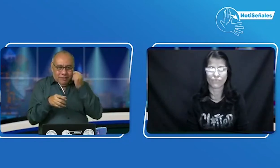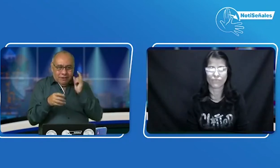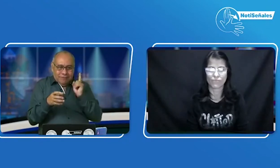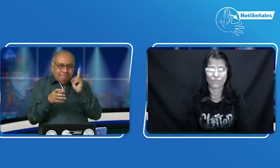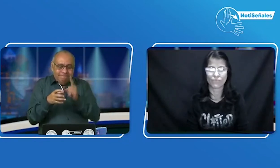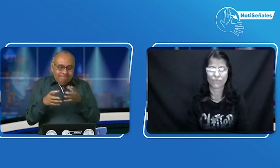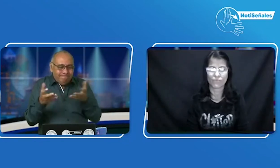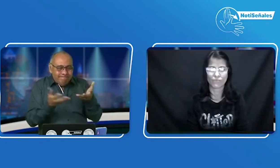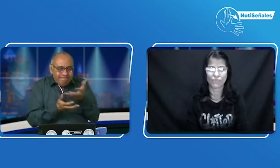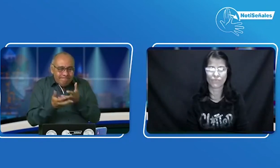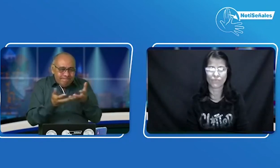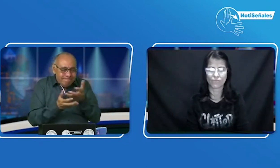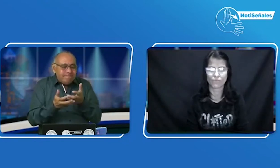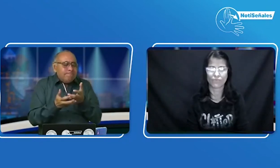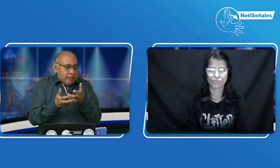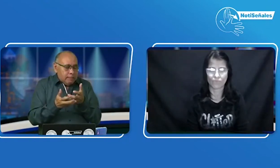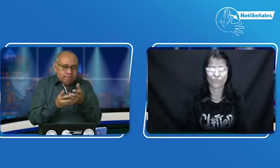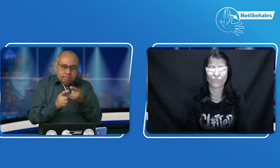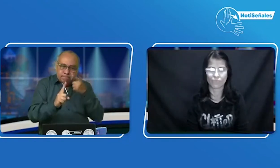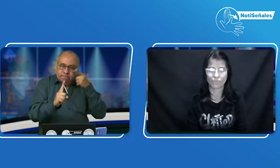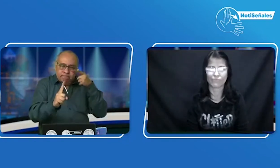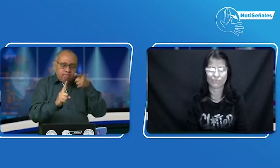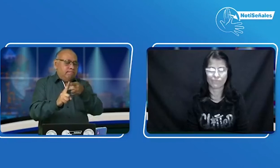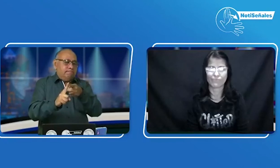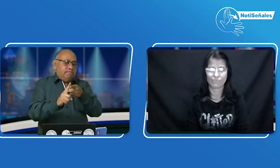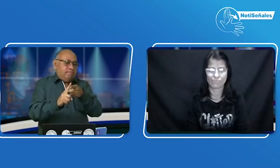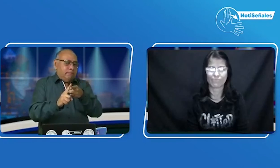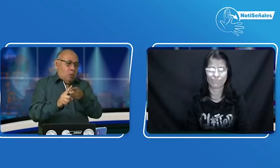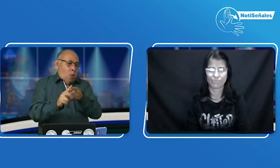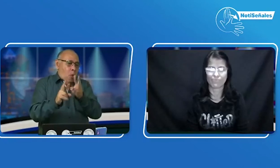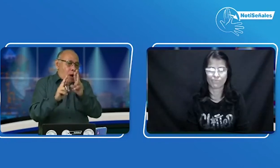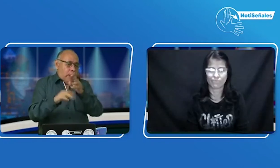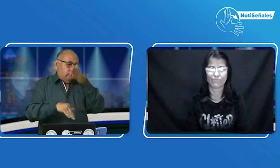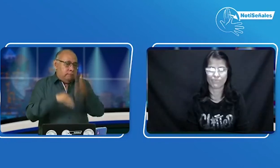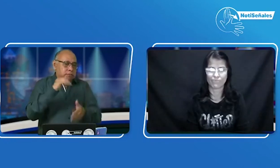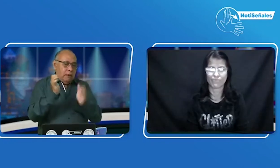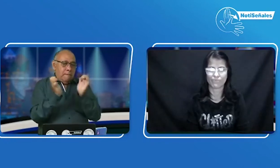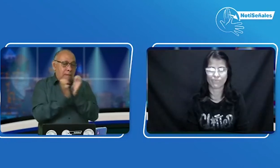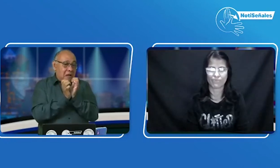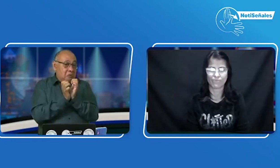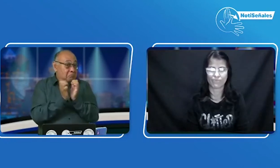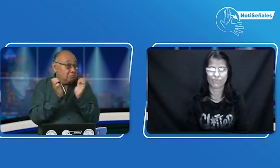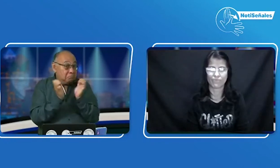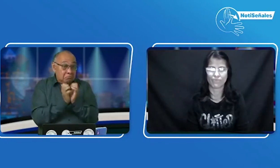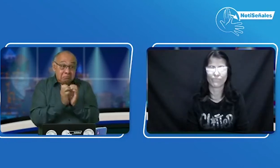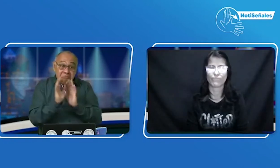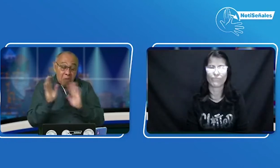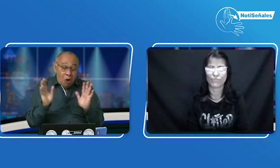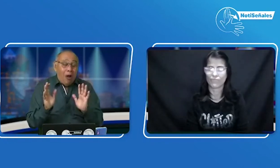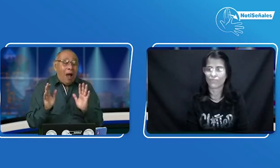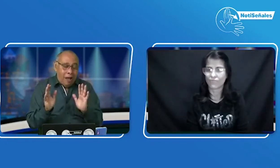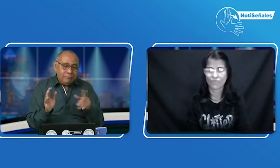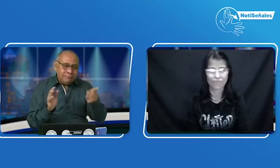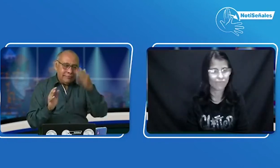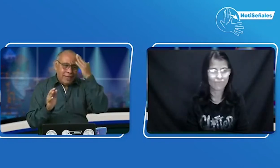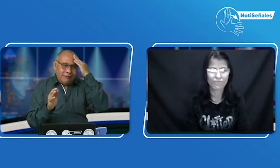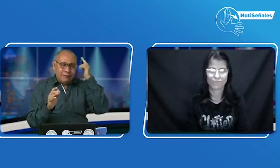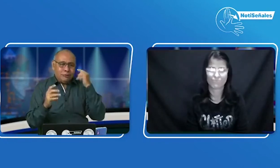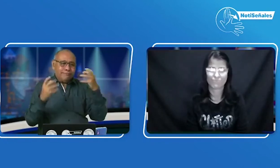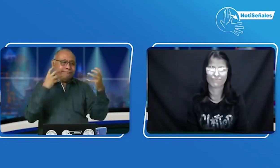de mí como Henry Mejía, de estar allí para que esto pueda salir para mayo. Si en mayo no